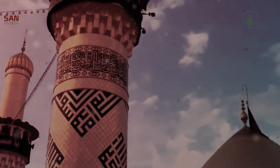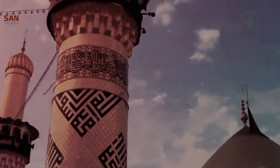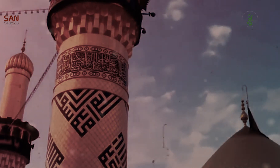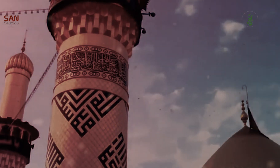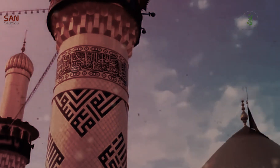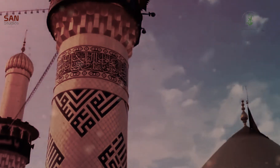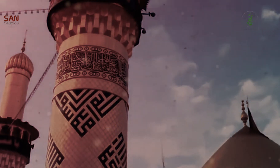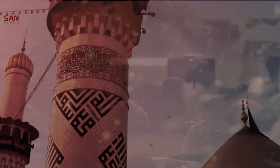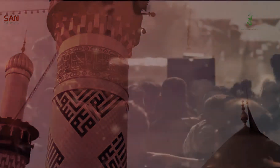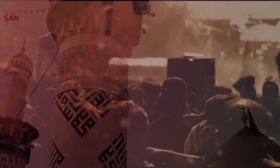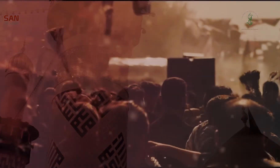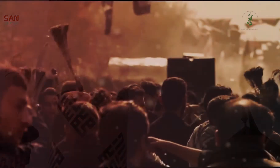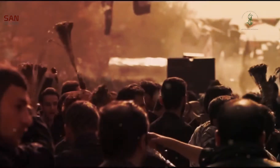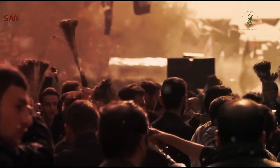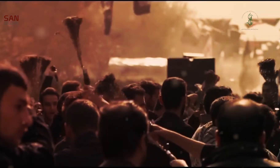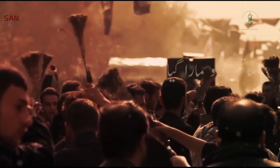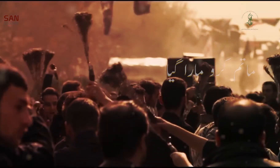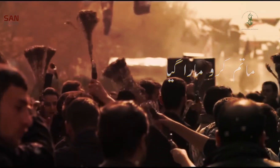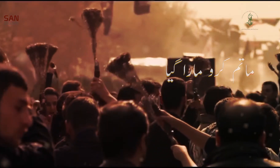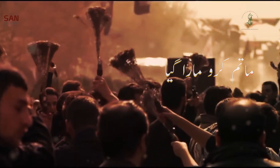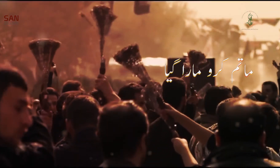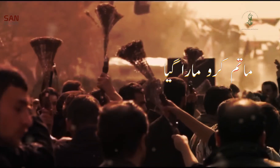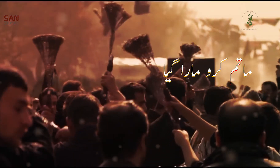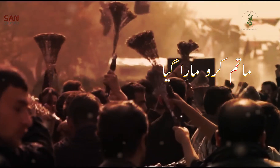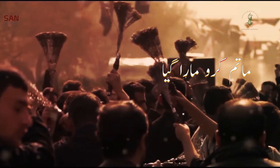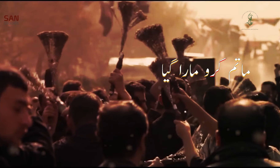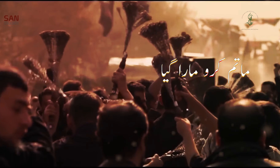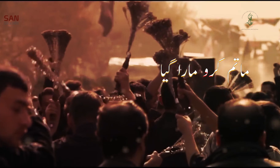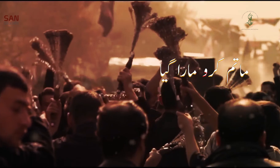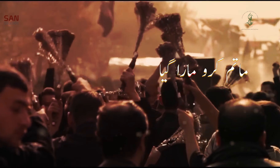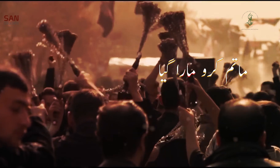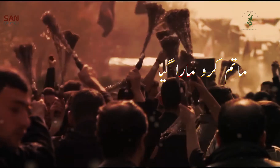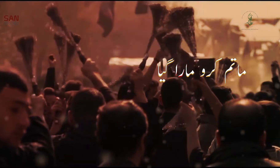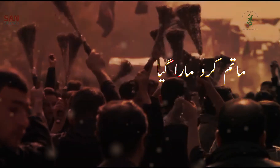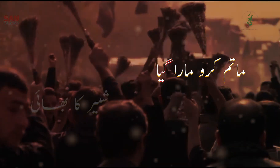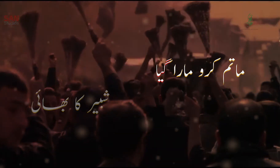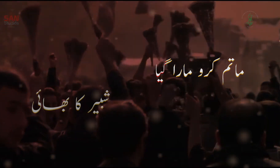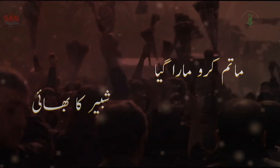سنائی اب ماتم کرو مارا گیا